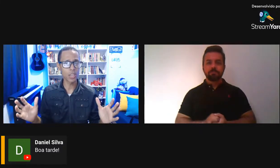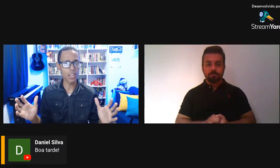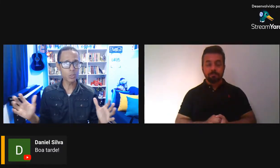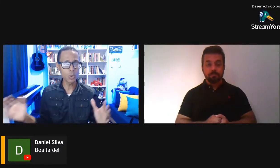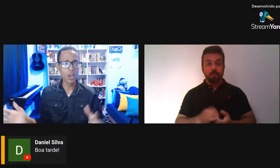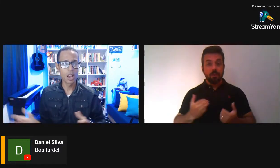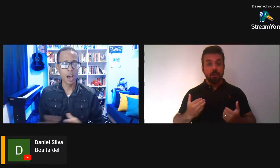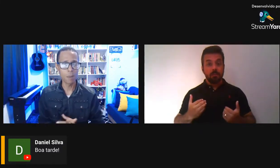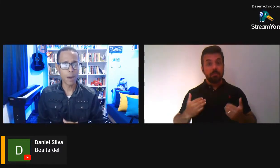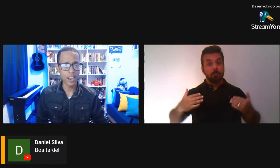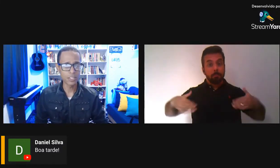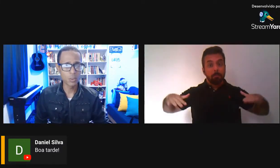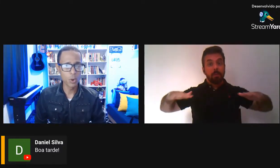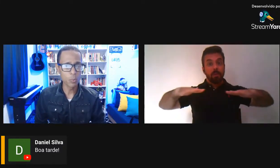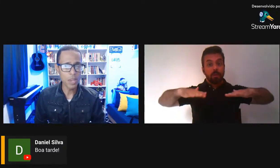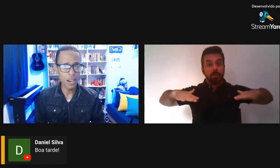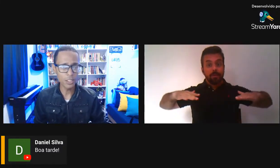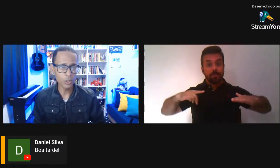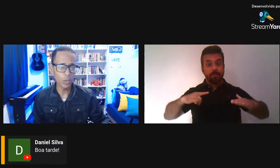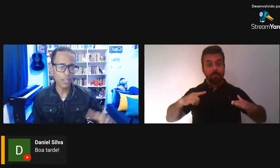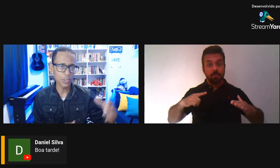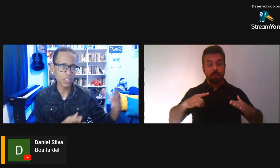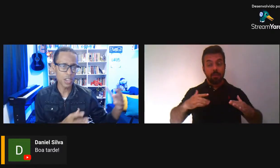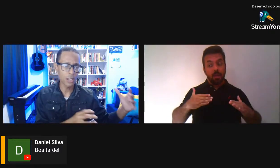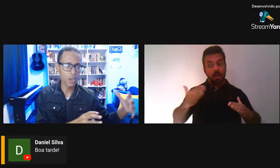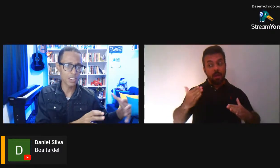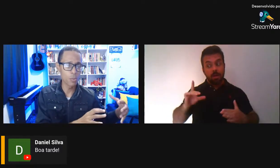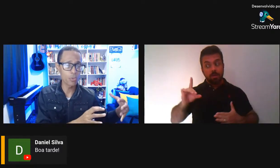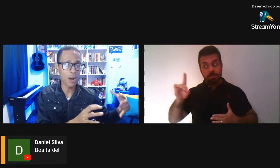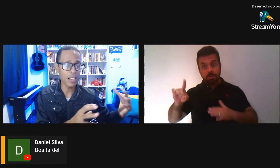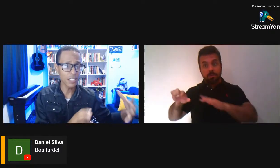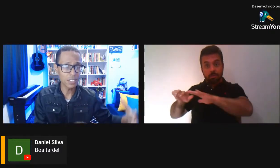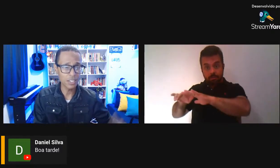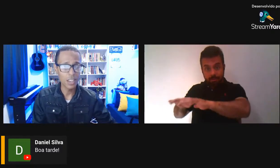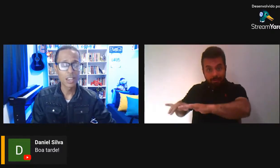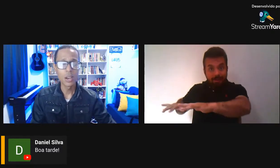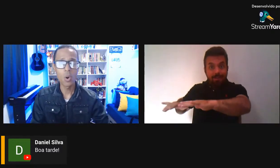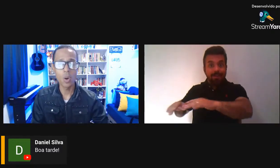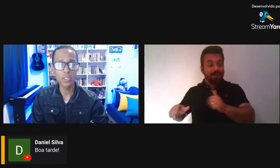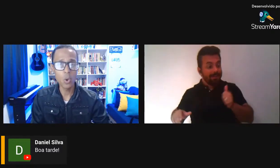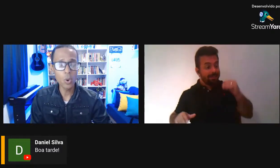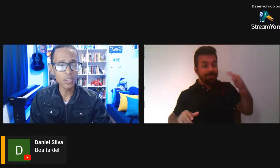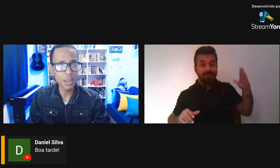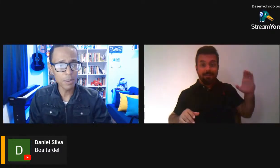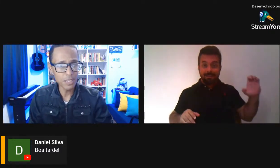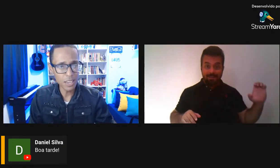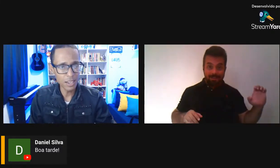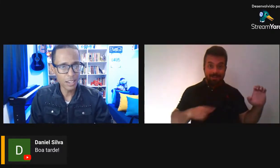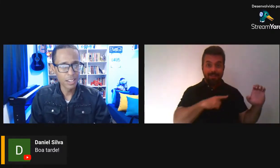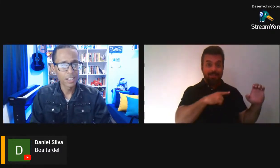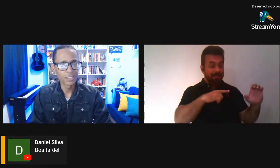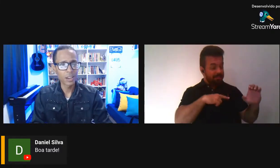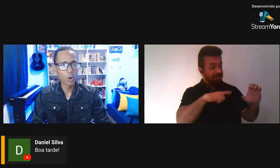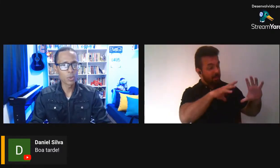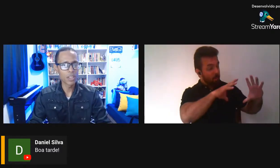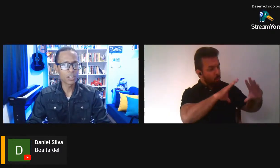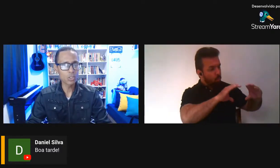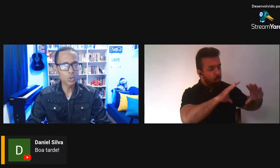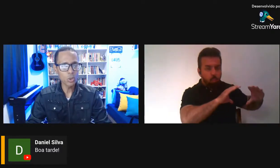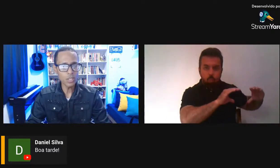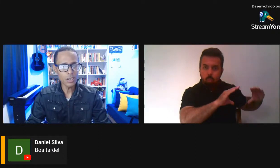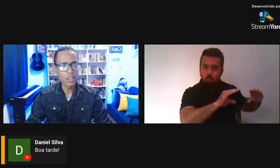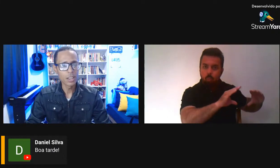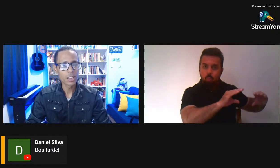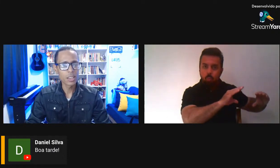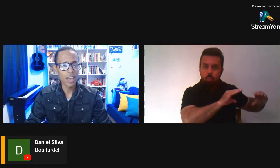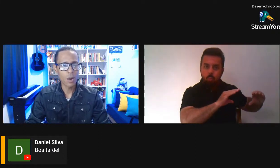lado direito, aparece o meu piano, do lado esquerdo as almofadas com as cores da bandeira da comunidade